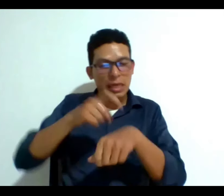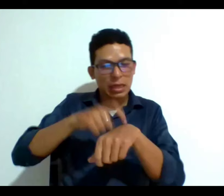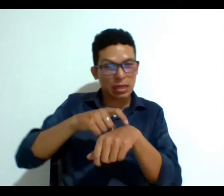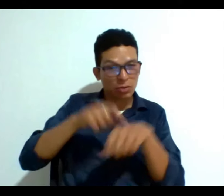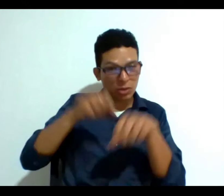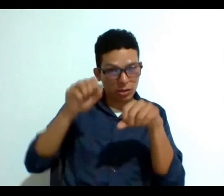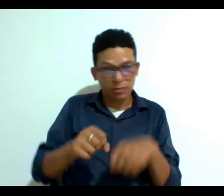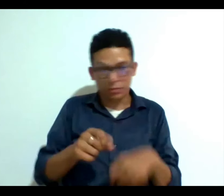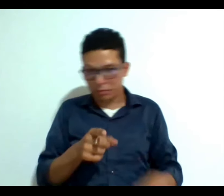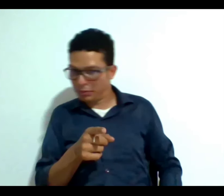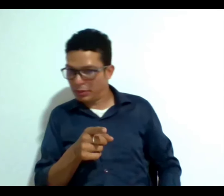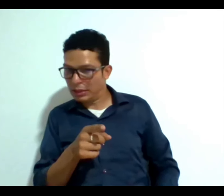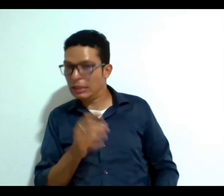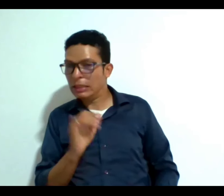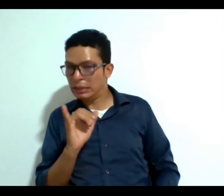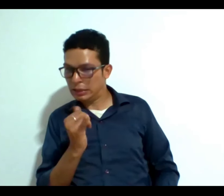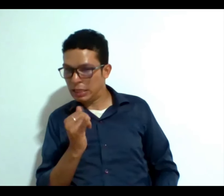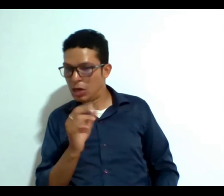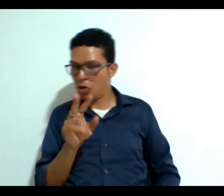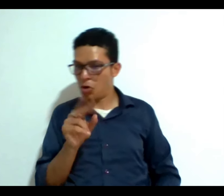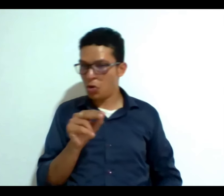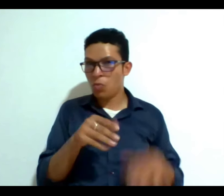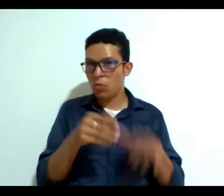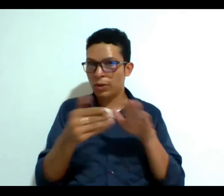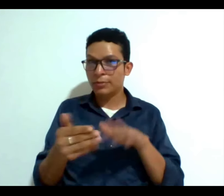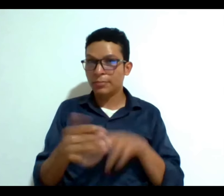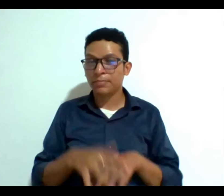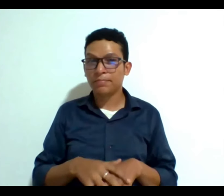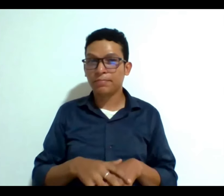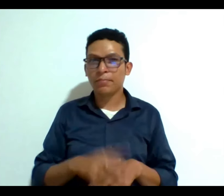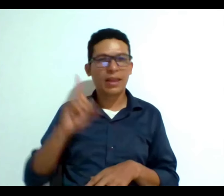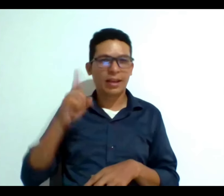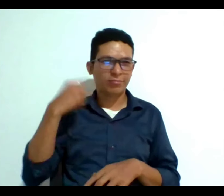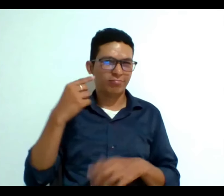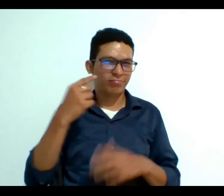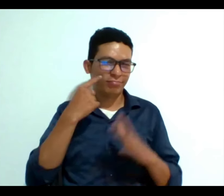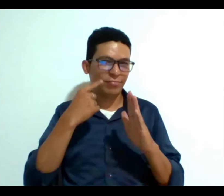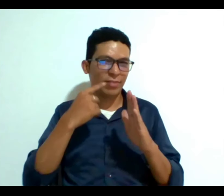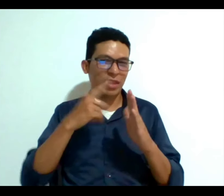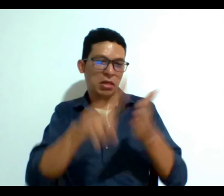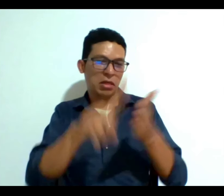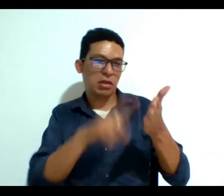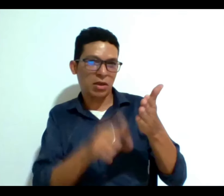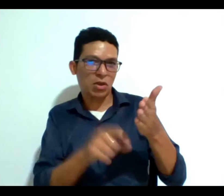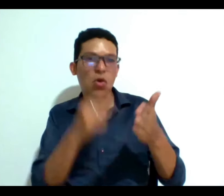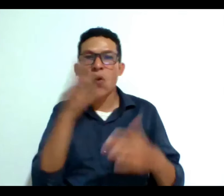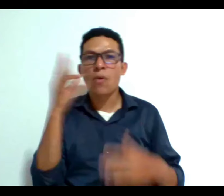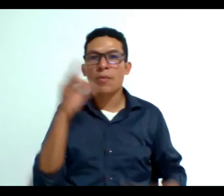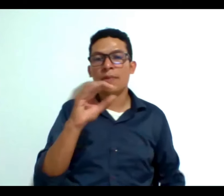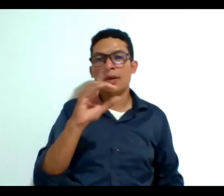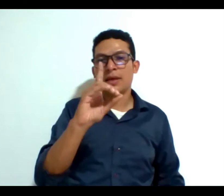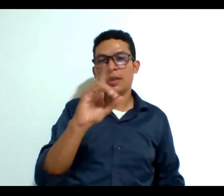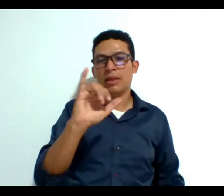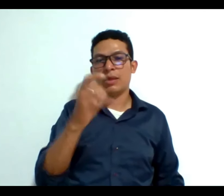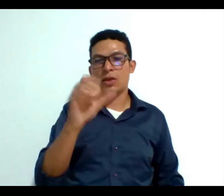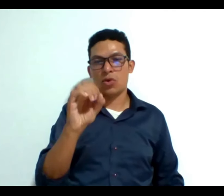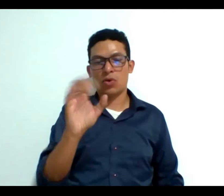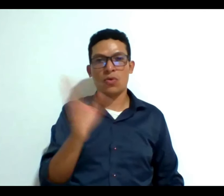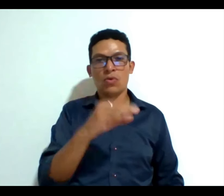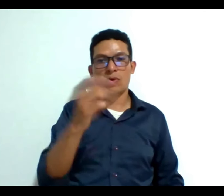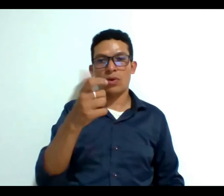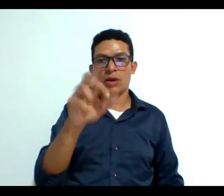está muerto o no entonces algunos teóricos de la bioética como puede ser Diego Gracia un gran bioeticista español